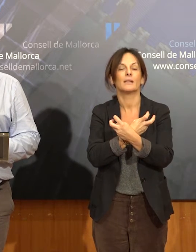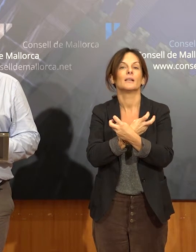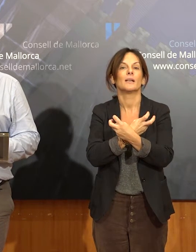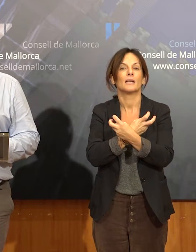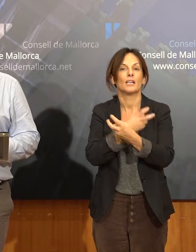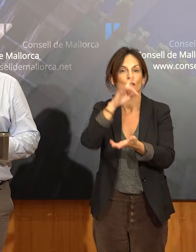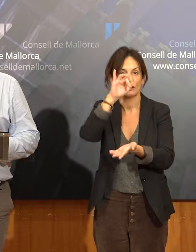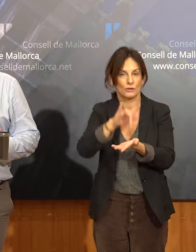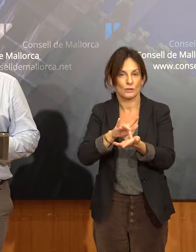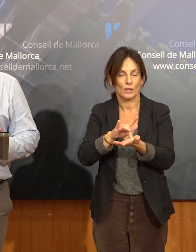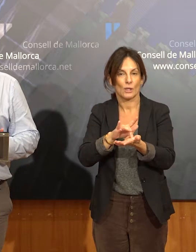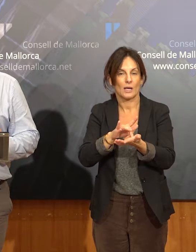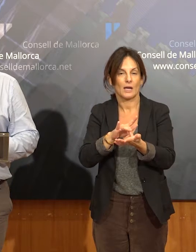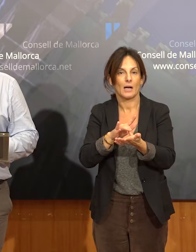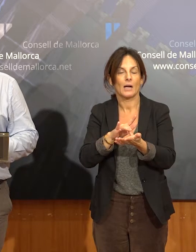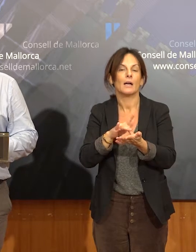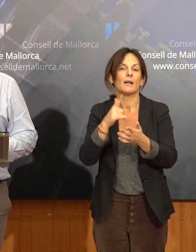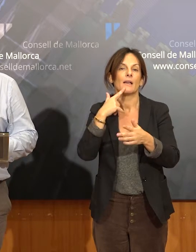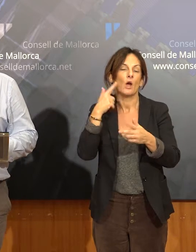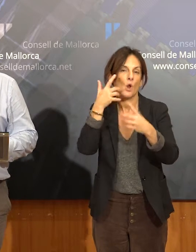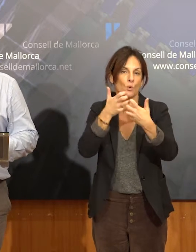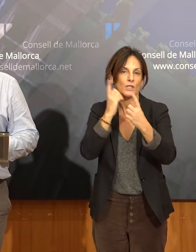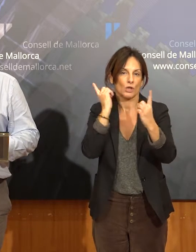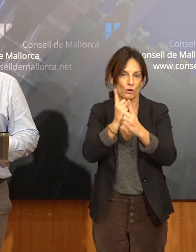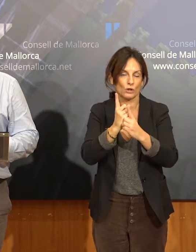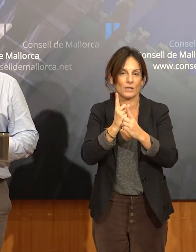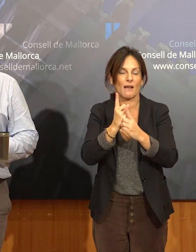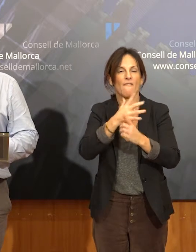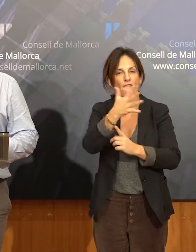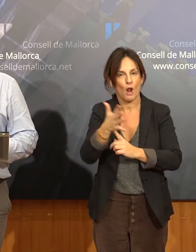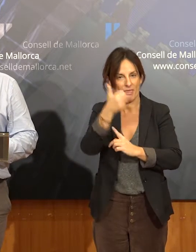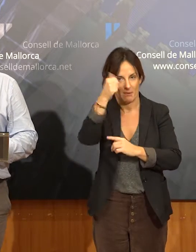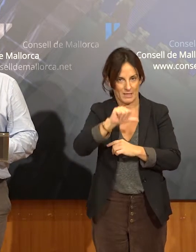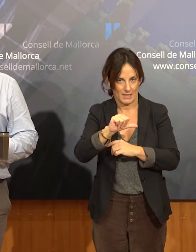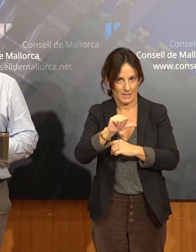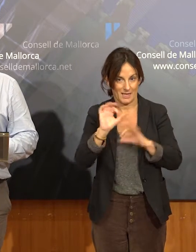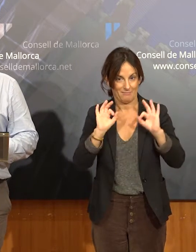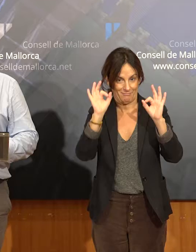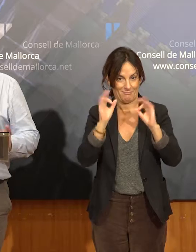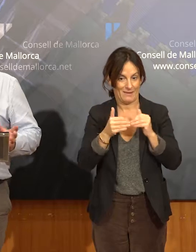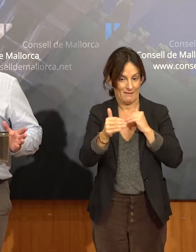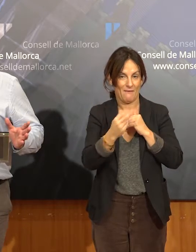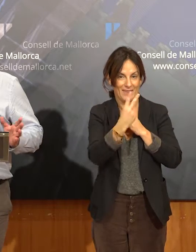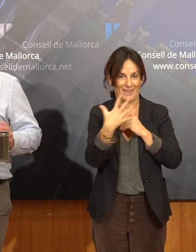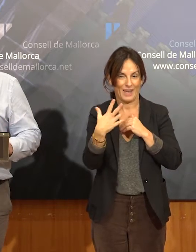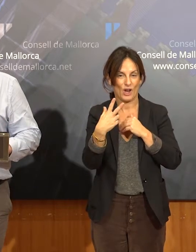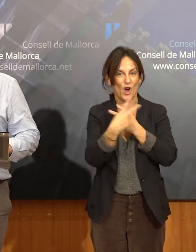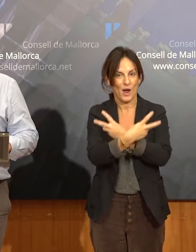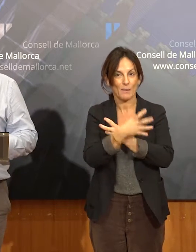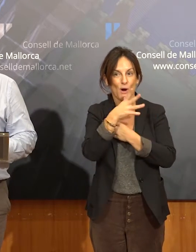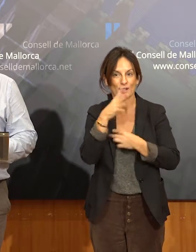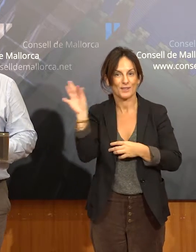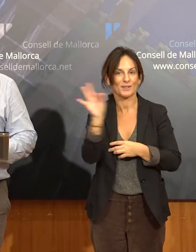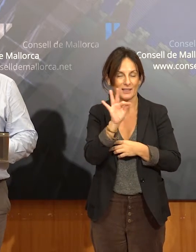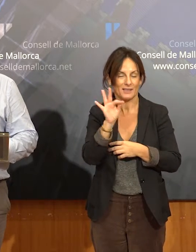de la lluita contra les violències masclistes. Aleshores, nosaltres estem molt contents de comptar aquí